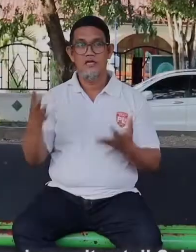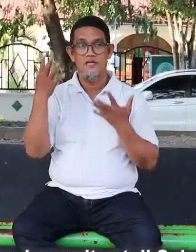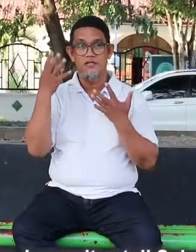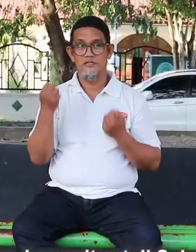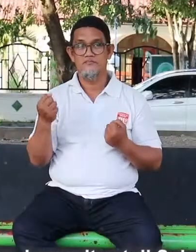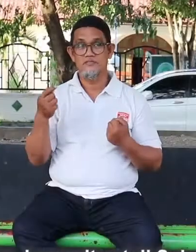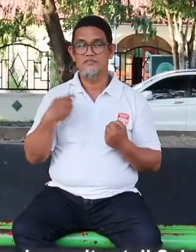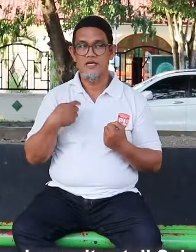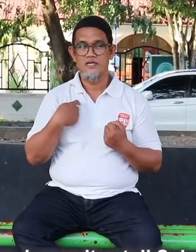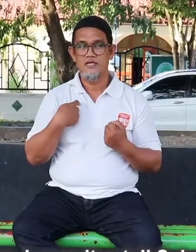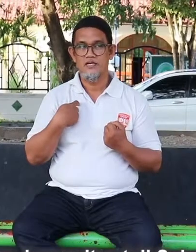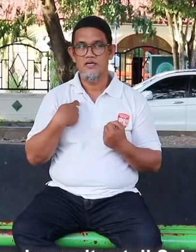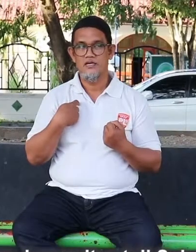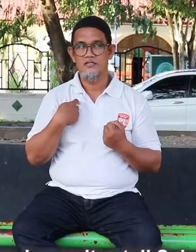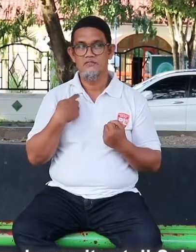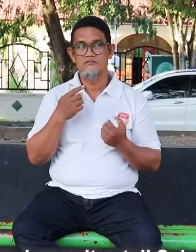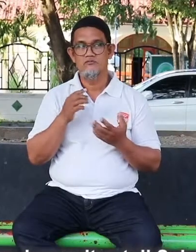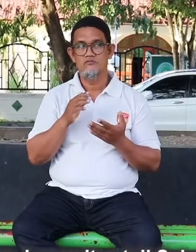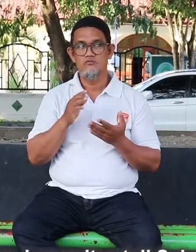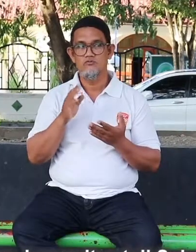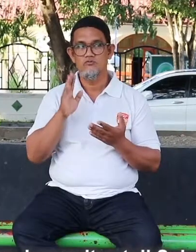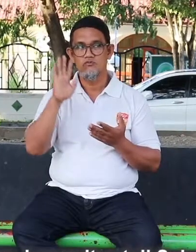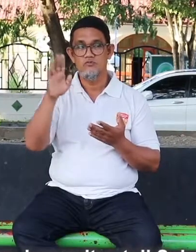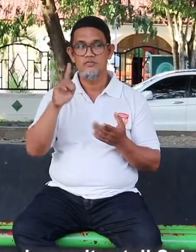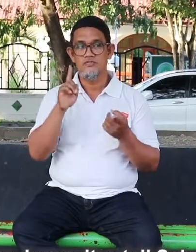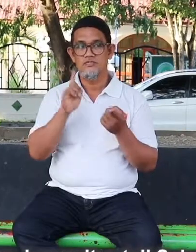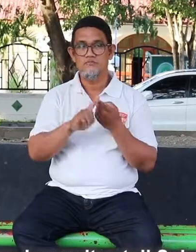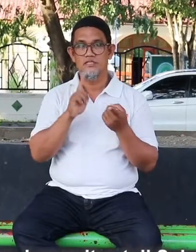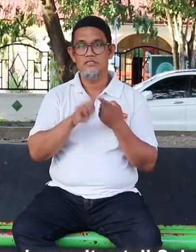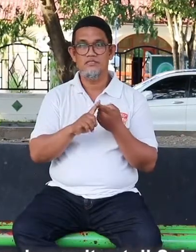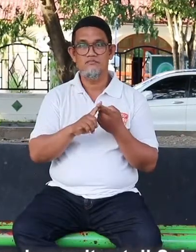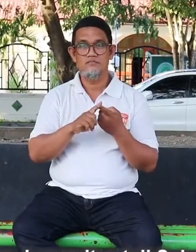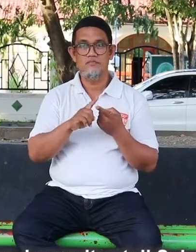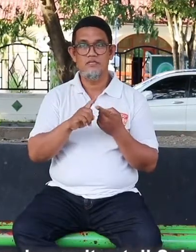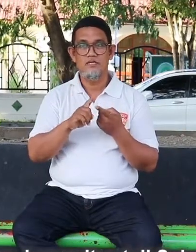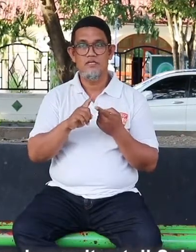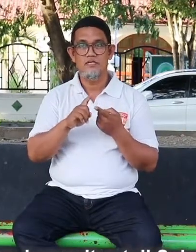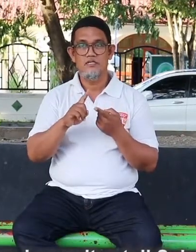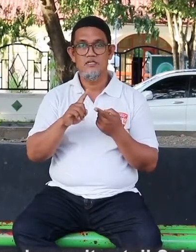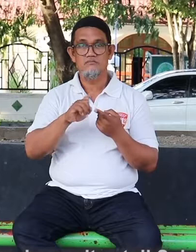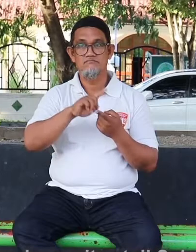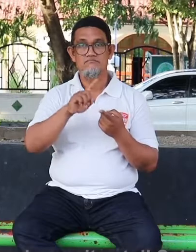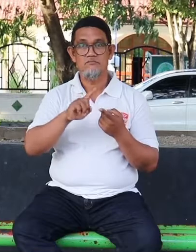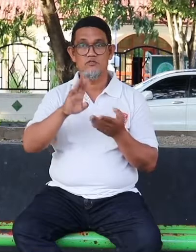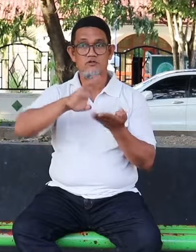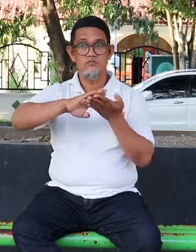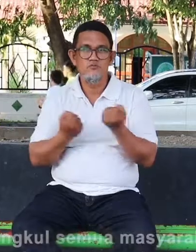Harapannya, komunitas Tuli Sulawesi Tengah bisa